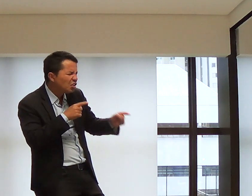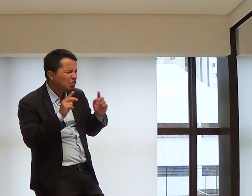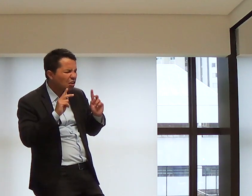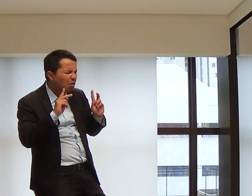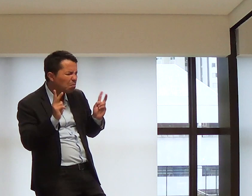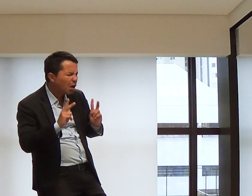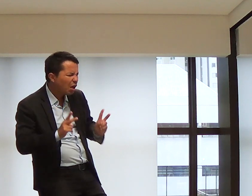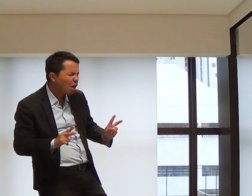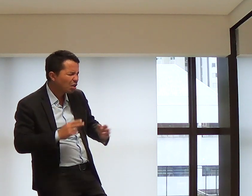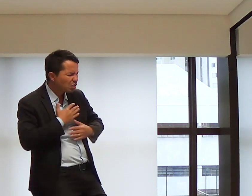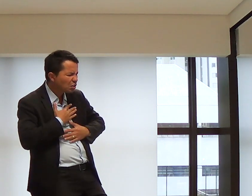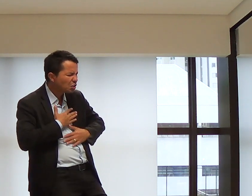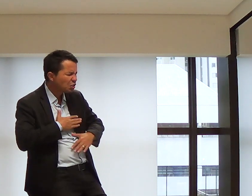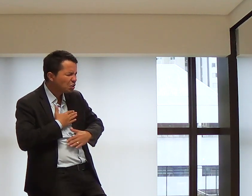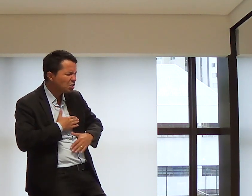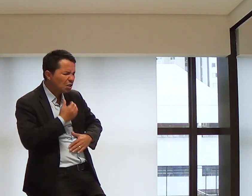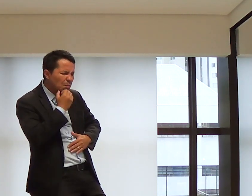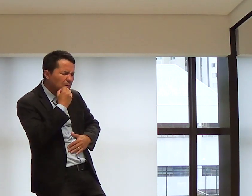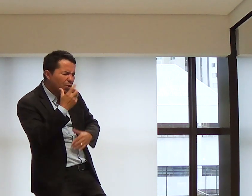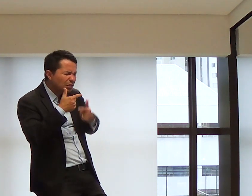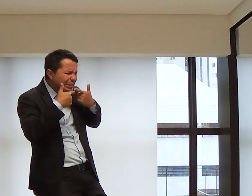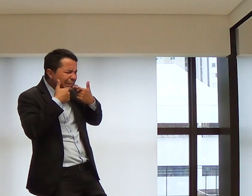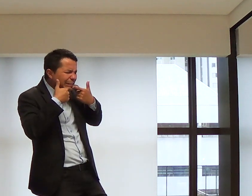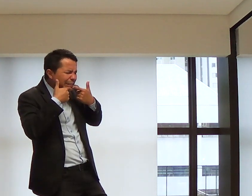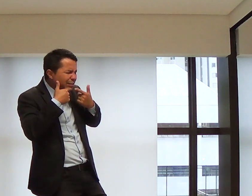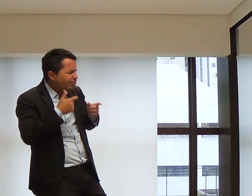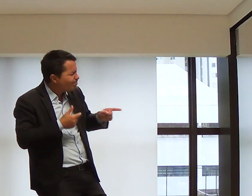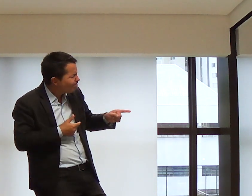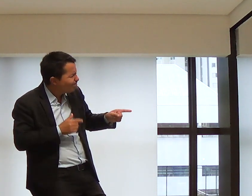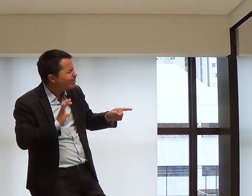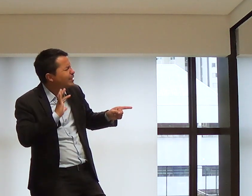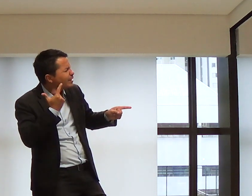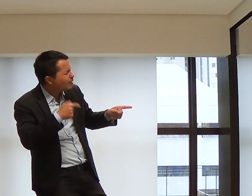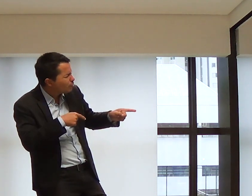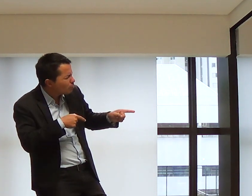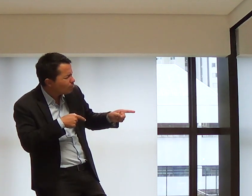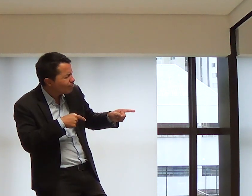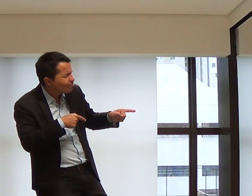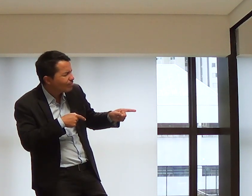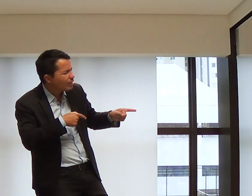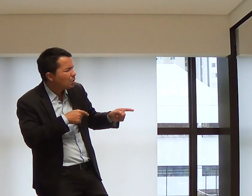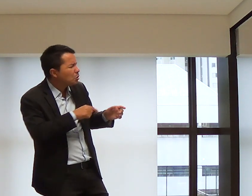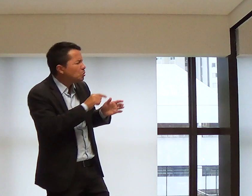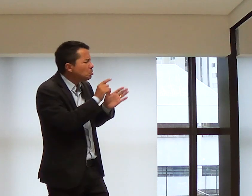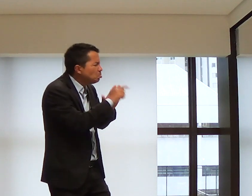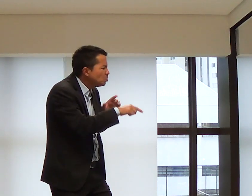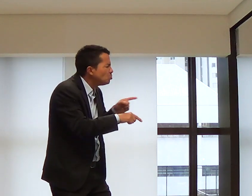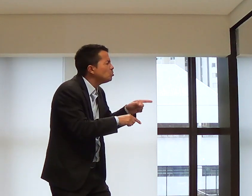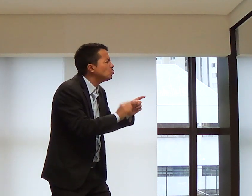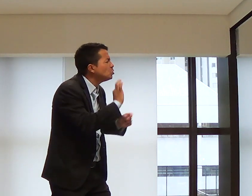perceber a diferença, a paz habitando em nós, a alegria verdadeira. E que isso